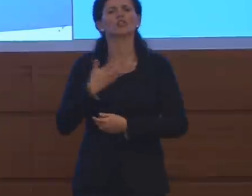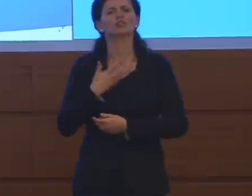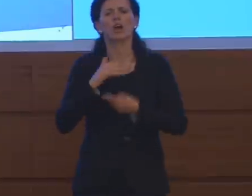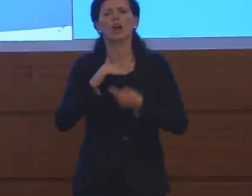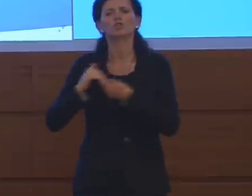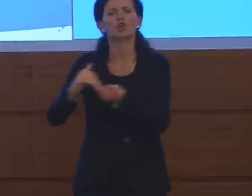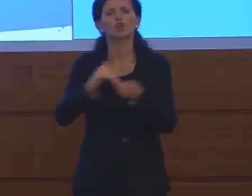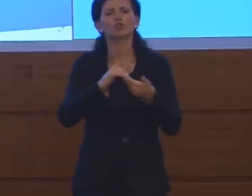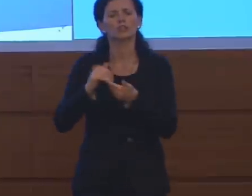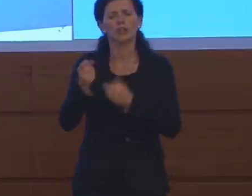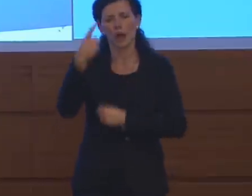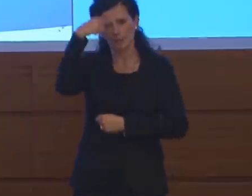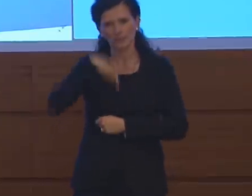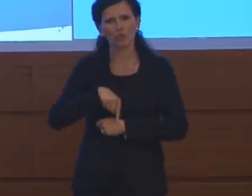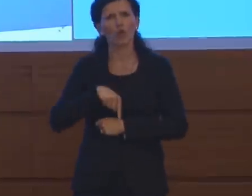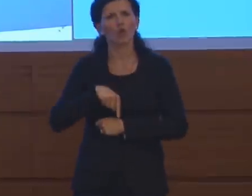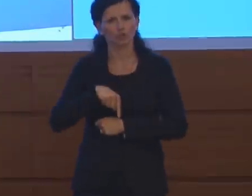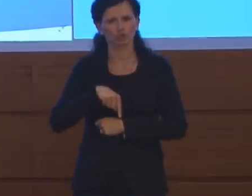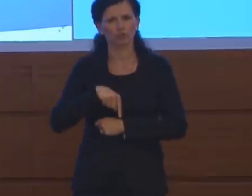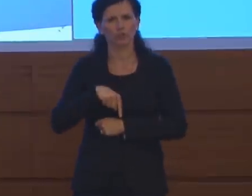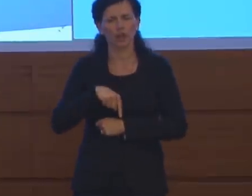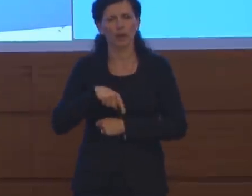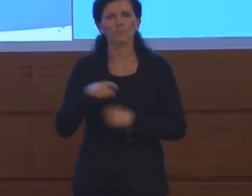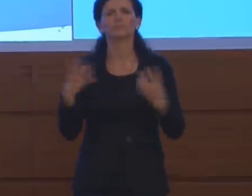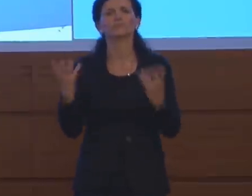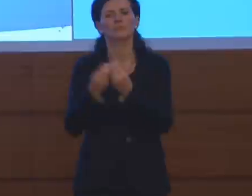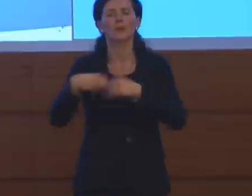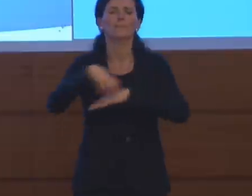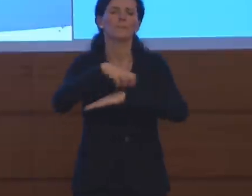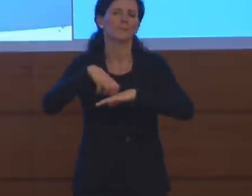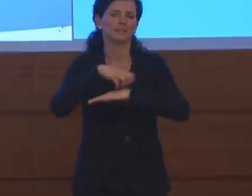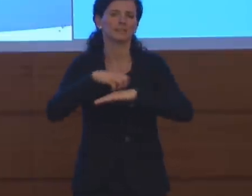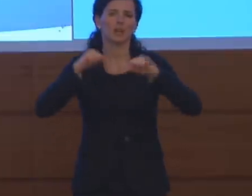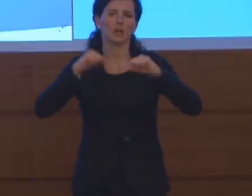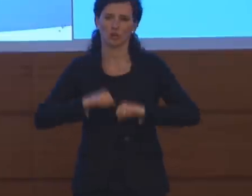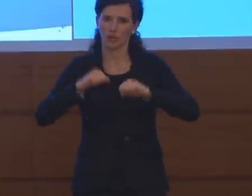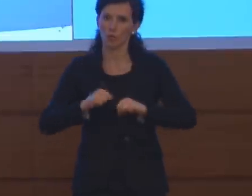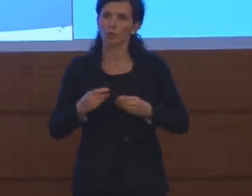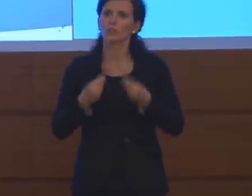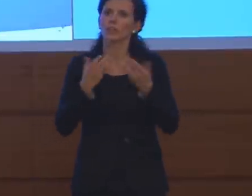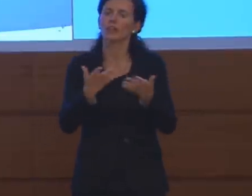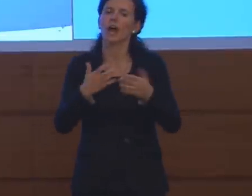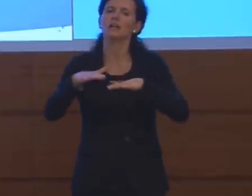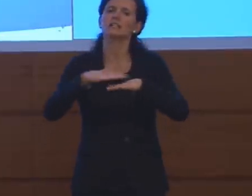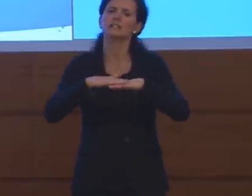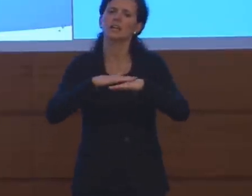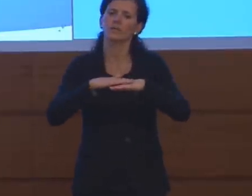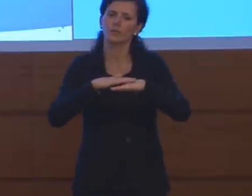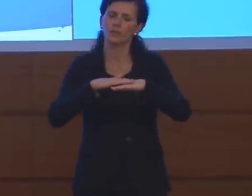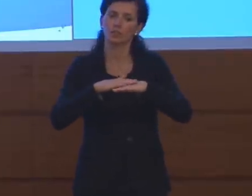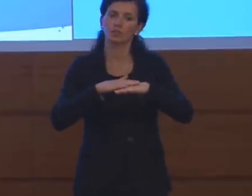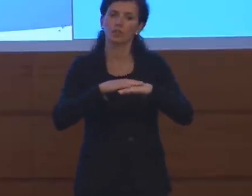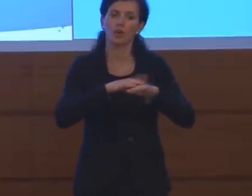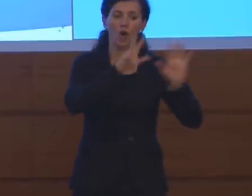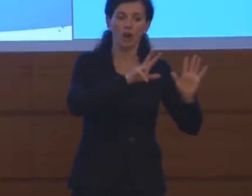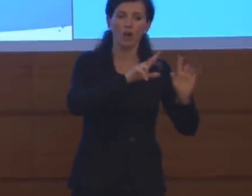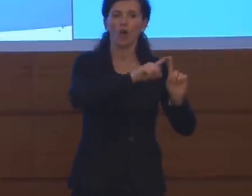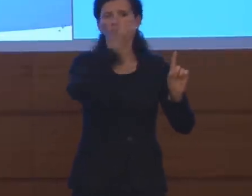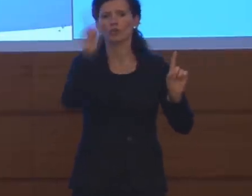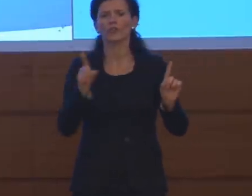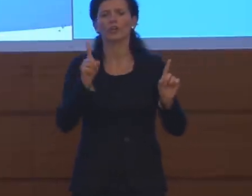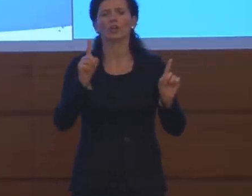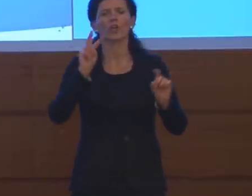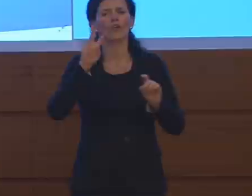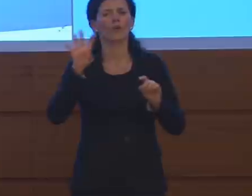psicologia e dal Ministero della Salute e che garantiranno un servizio dalle 8 alle 24.